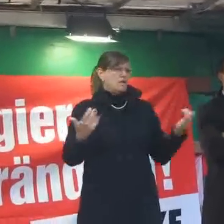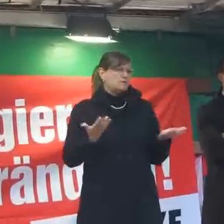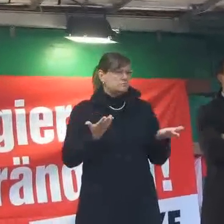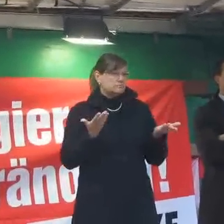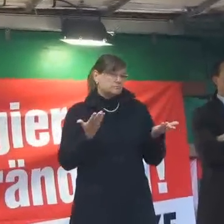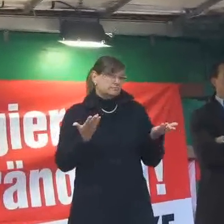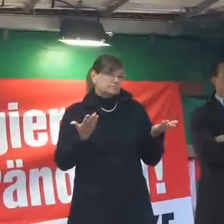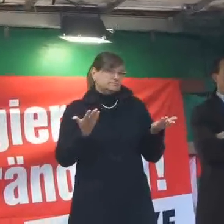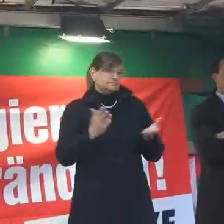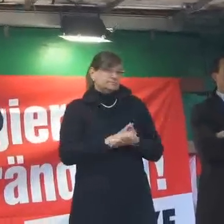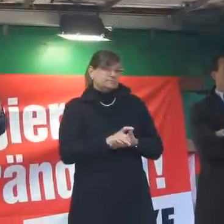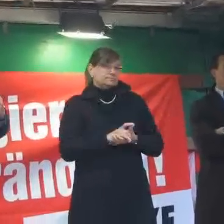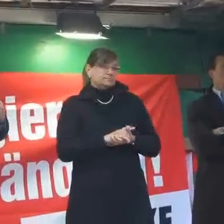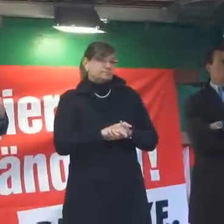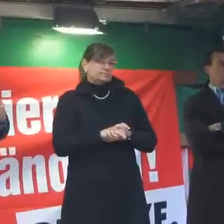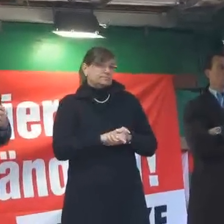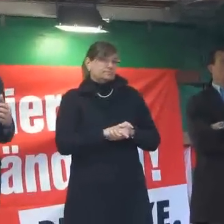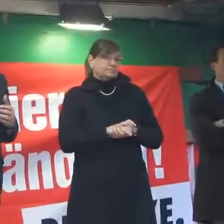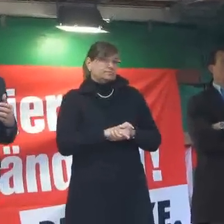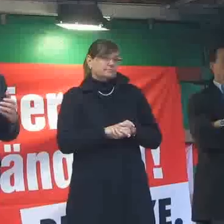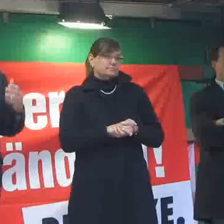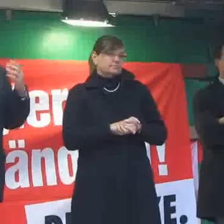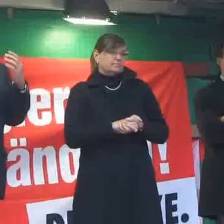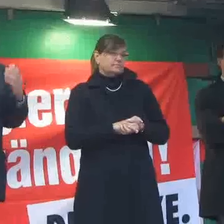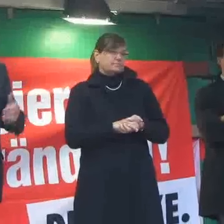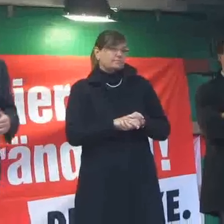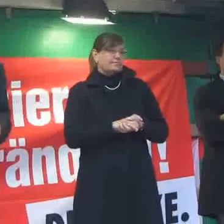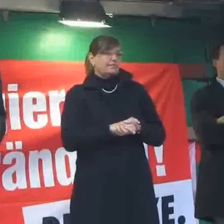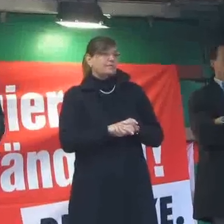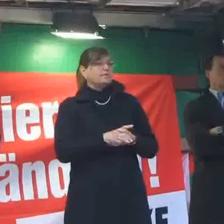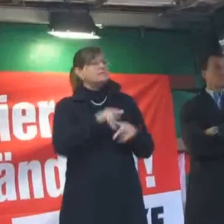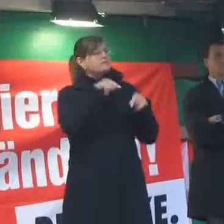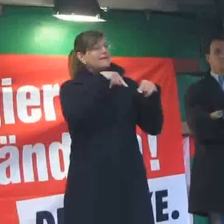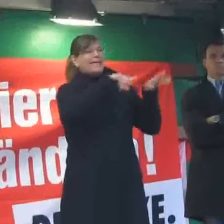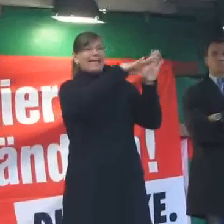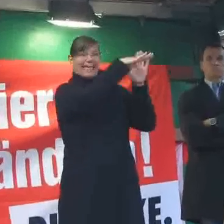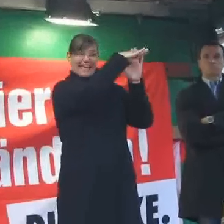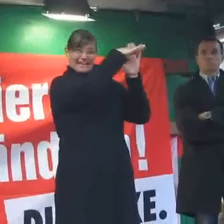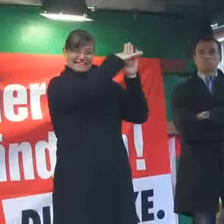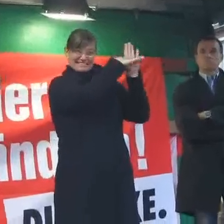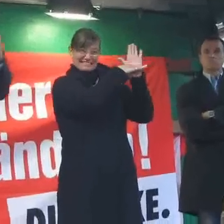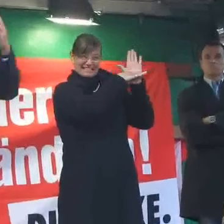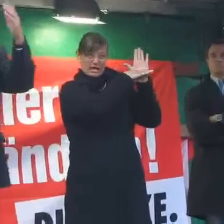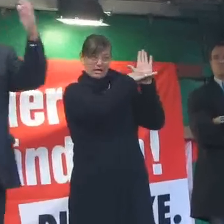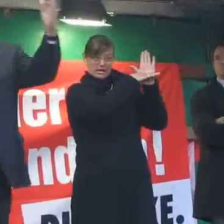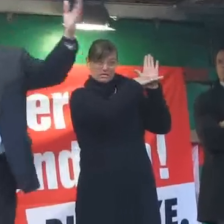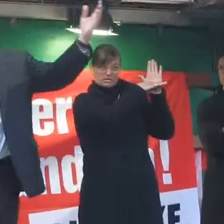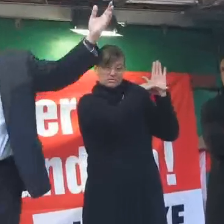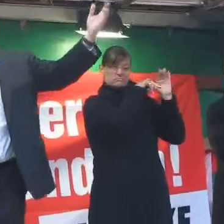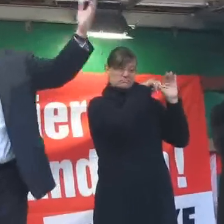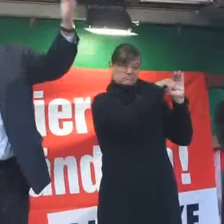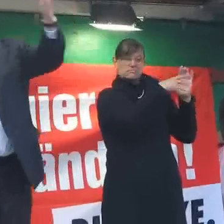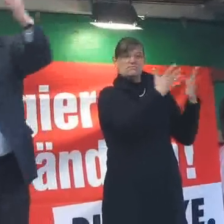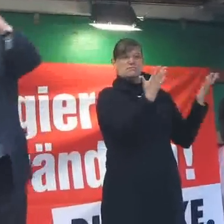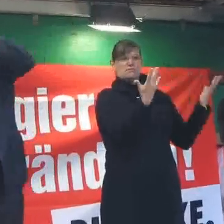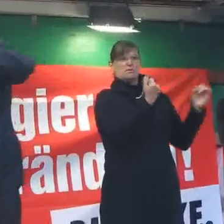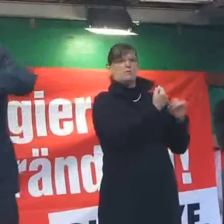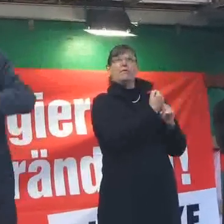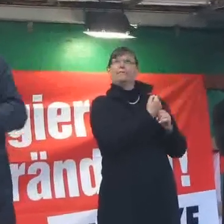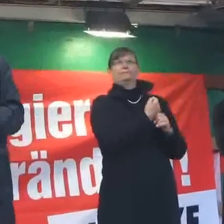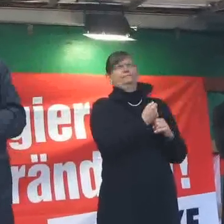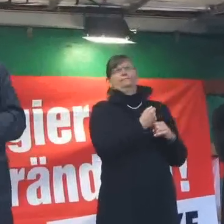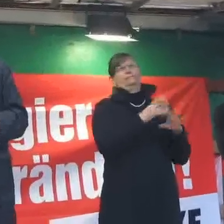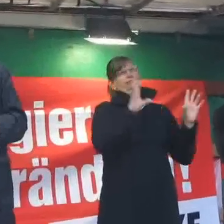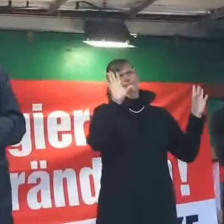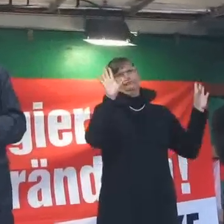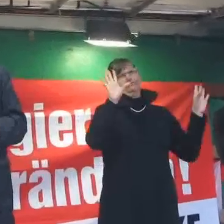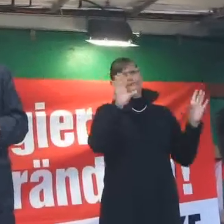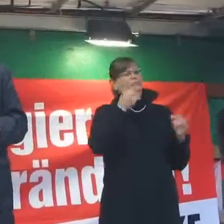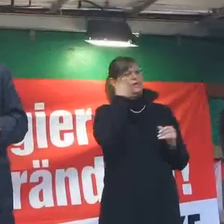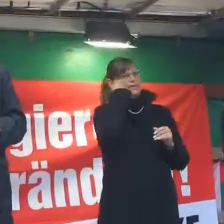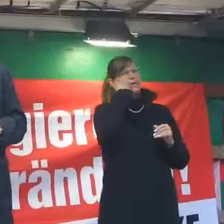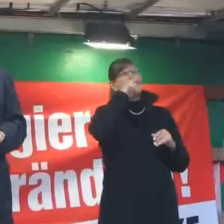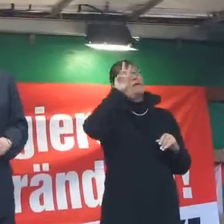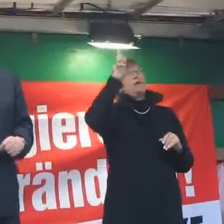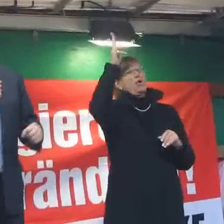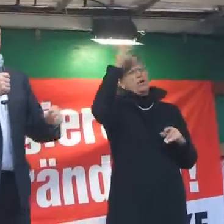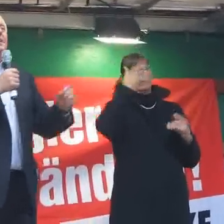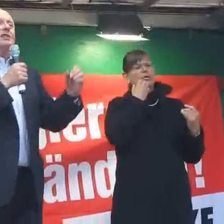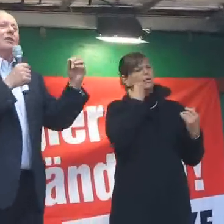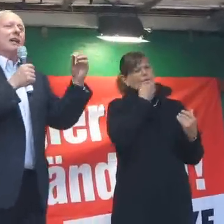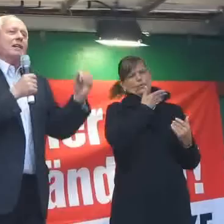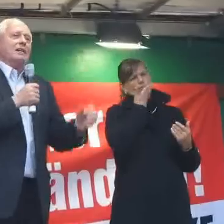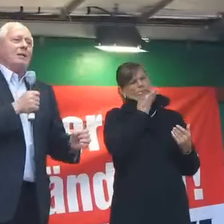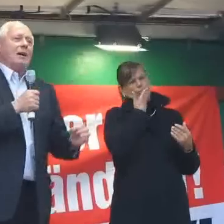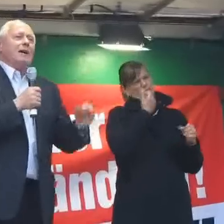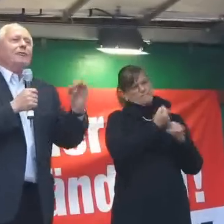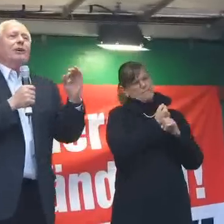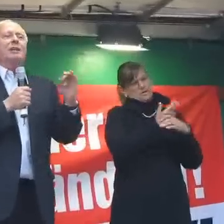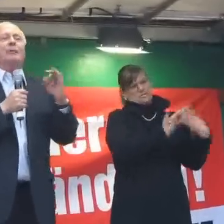Zunächst einmal muss man sich daran erinnern, dass die Gesetze, die das alles ermöglicht haben, nicht vom lieben Gott gekommen sind. Sondern